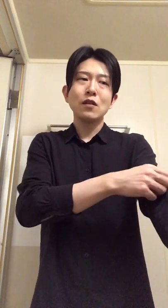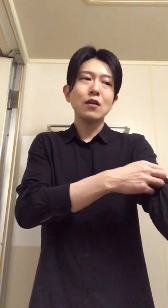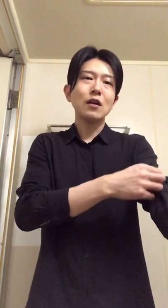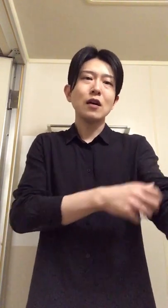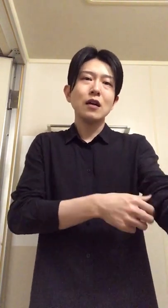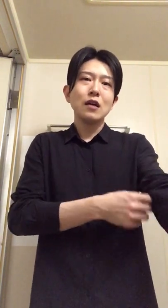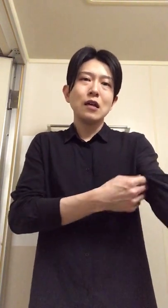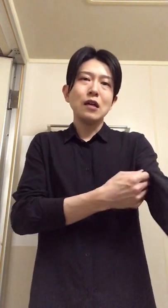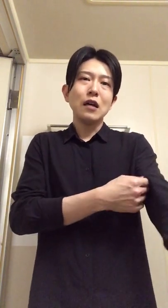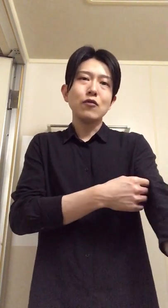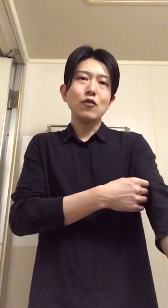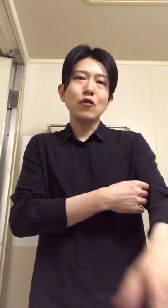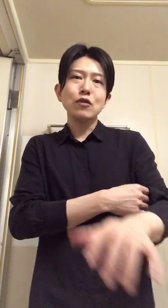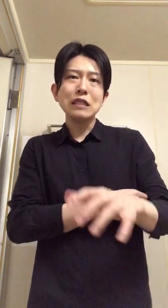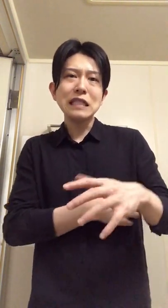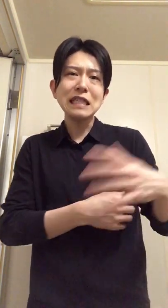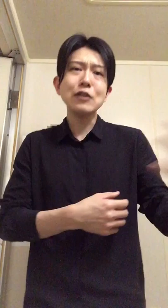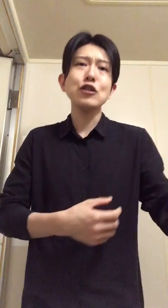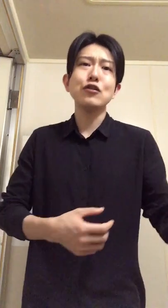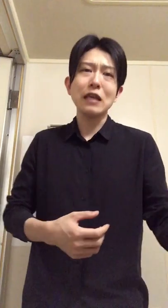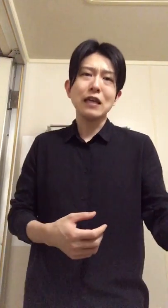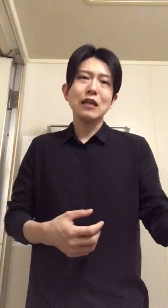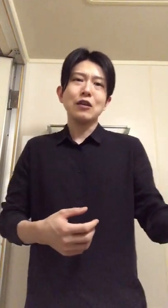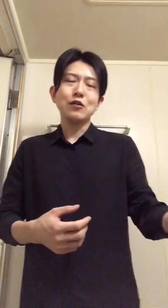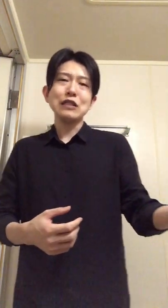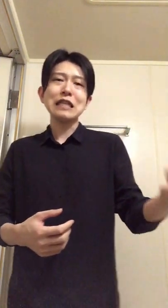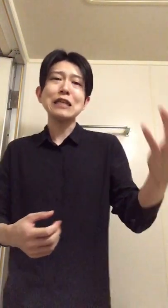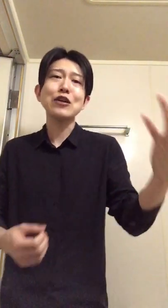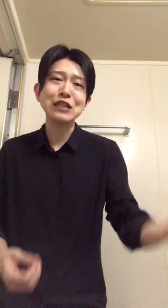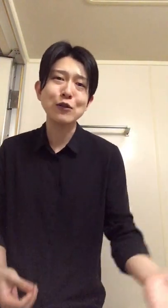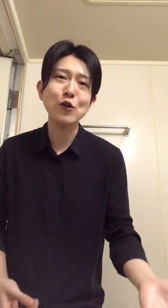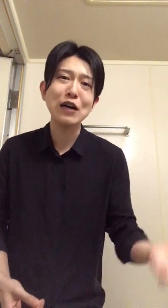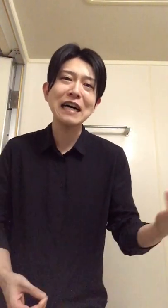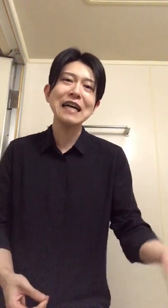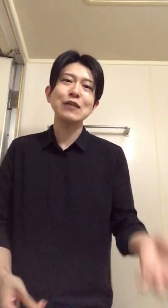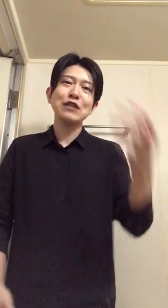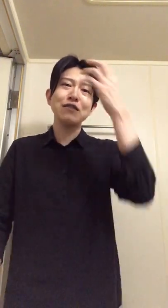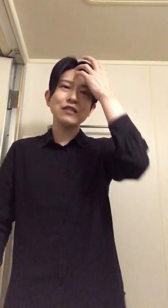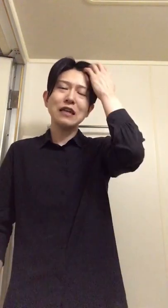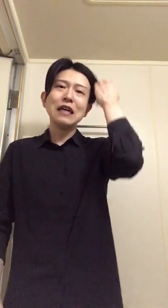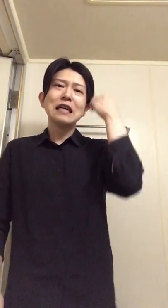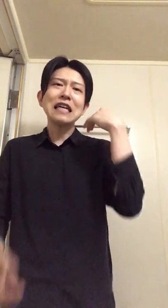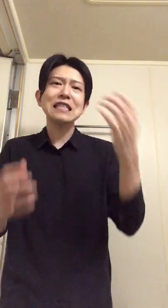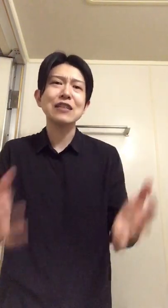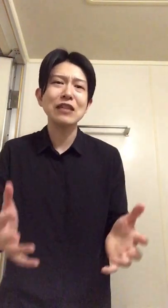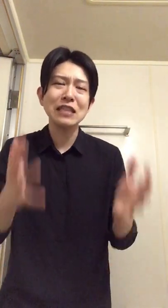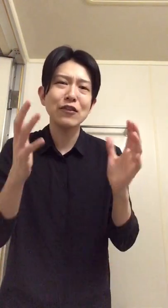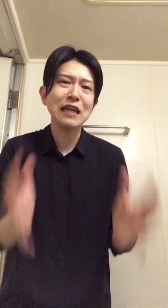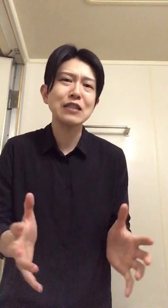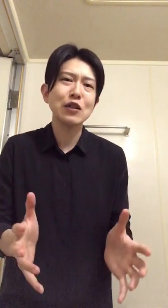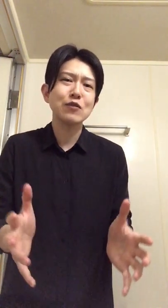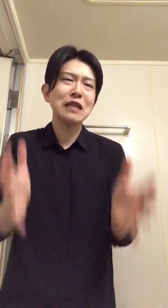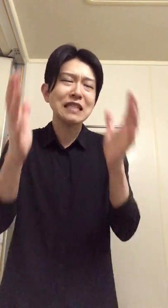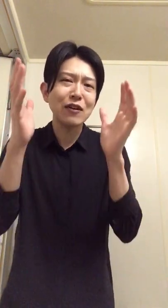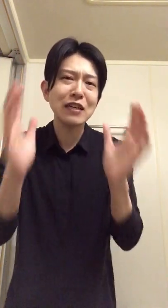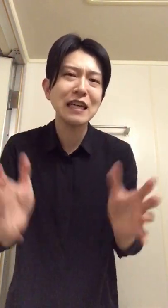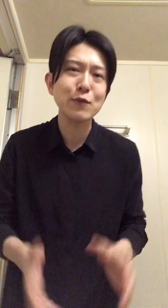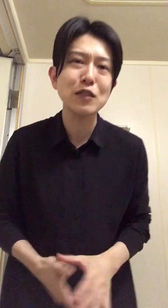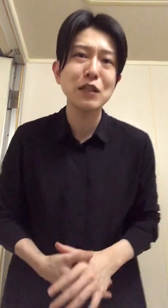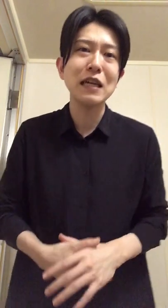あなんかあの行きにくいよね行きにくいじゃんどう考えても行きにくいじゃん助けてくださいお願いします皆さんお願いしますみたい